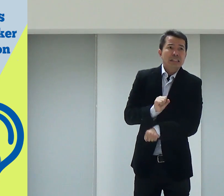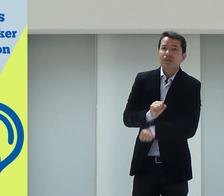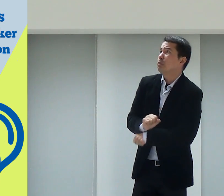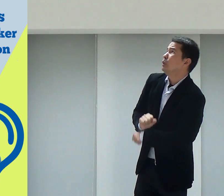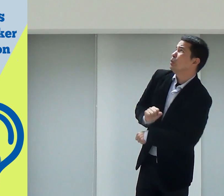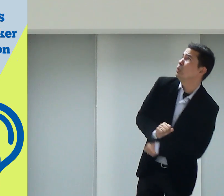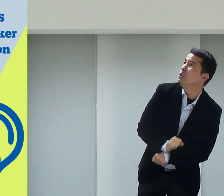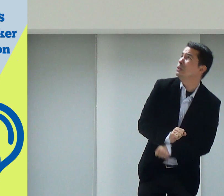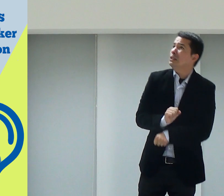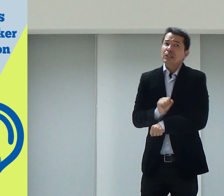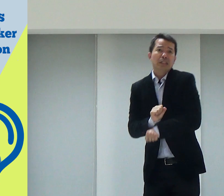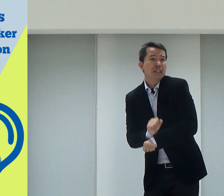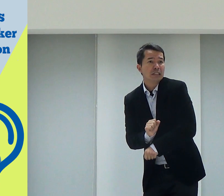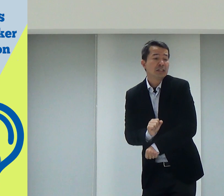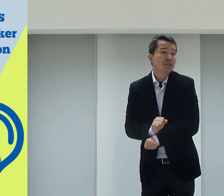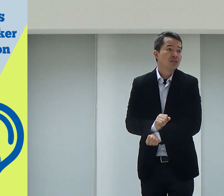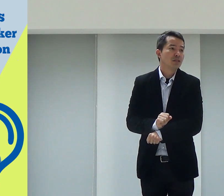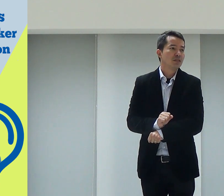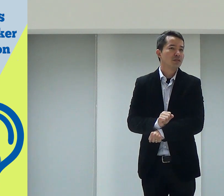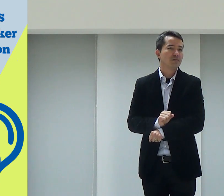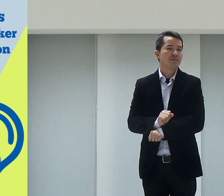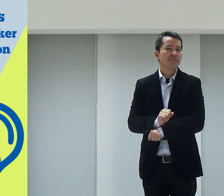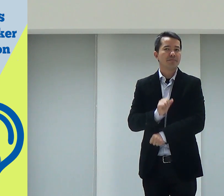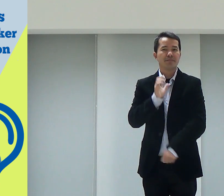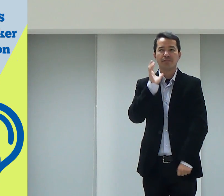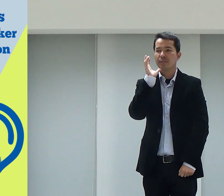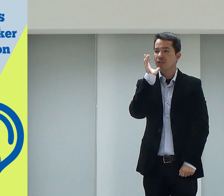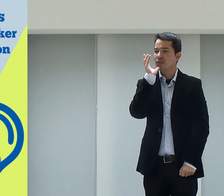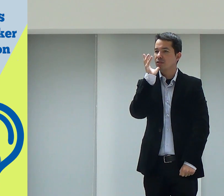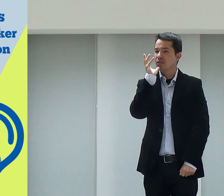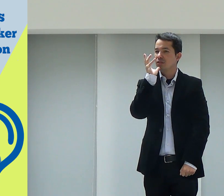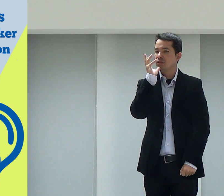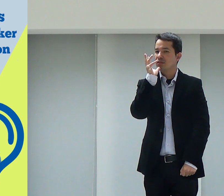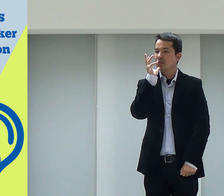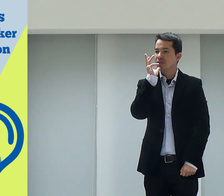né? De repente, de alguma igreja, de alguma coisa. E demorou.